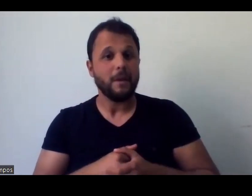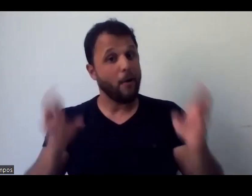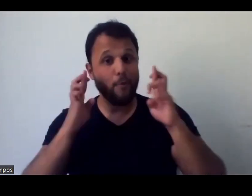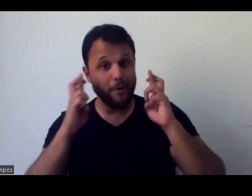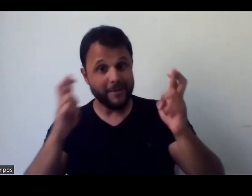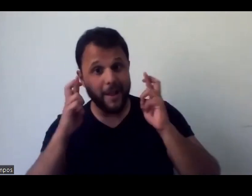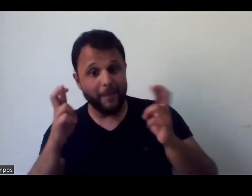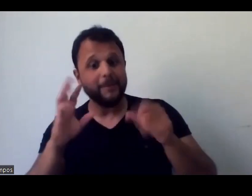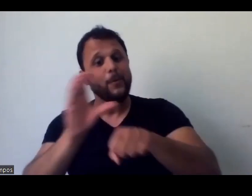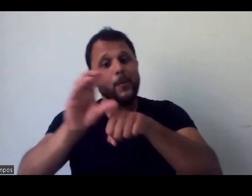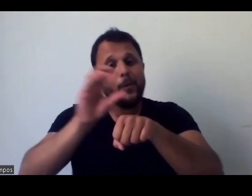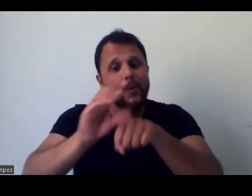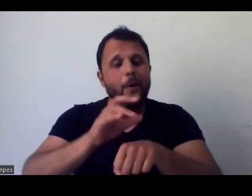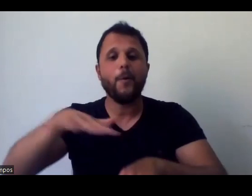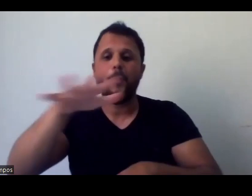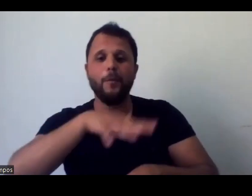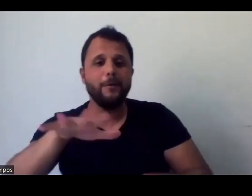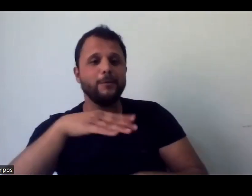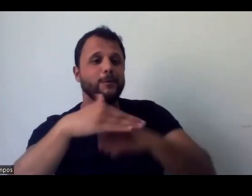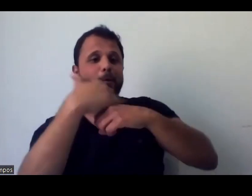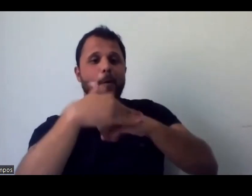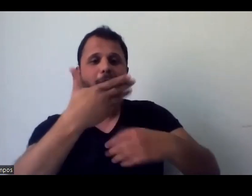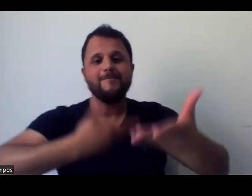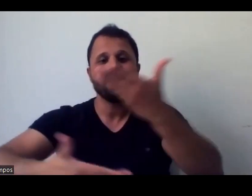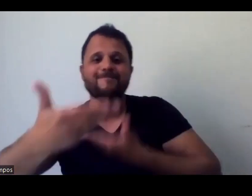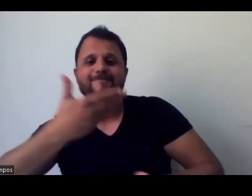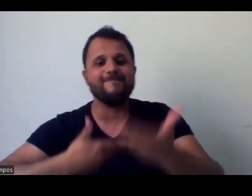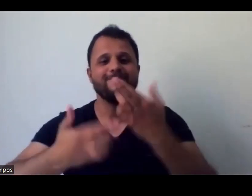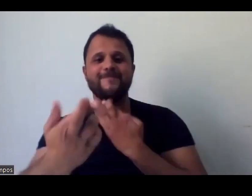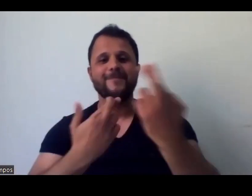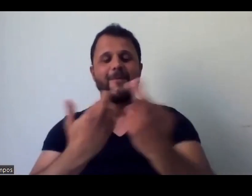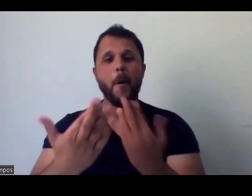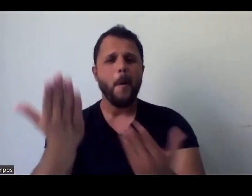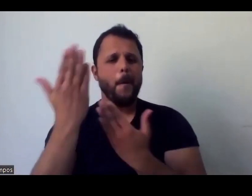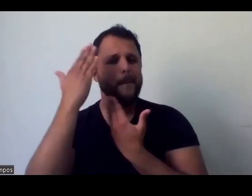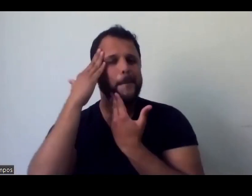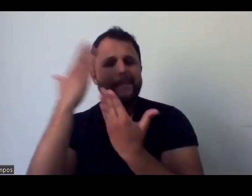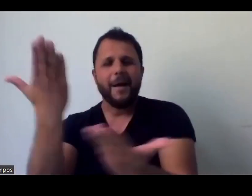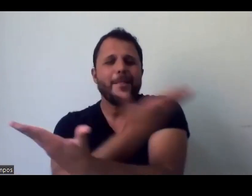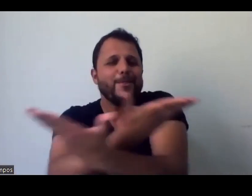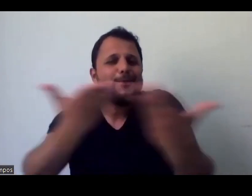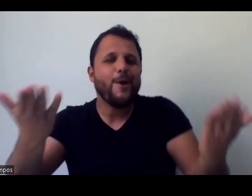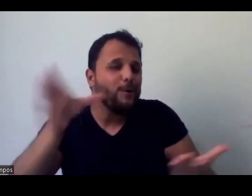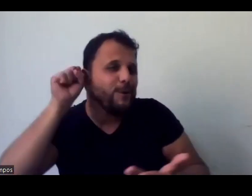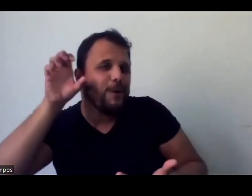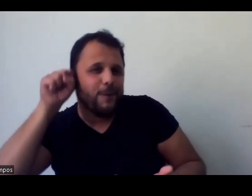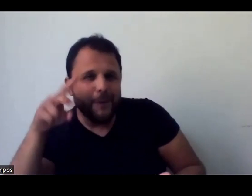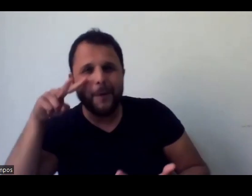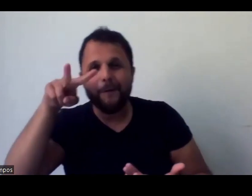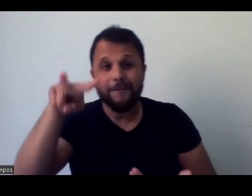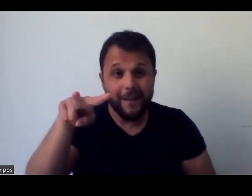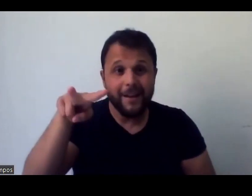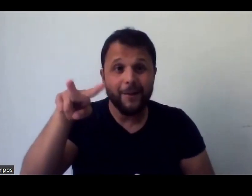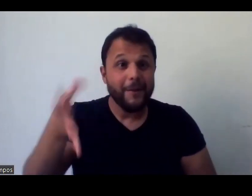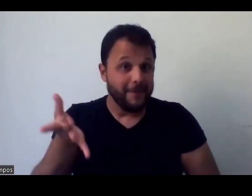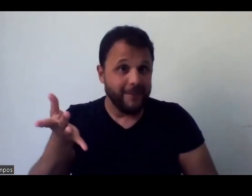que venham outros espaços de conversa e de troca. Muito obrigada a todo mundo que está nos ouvindo, seja ao vivo ou seja depois,